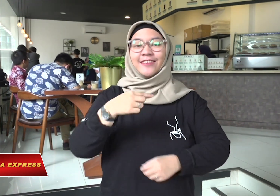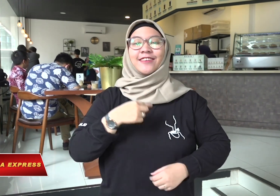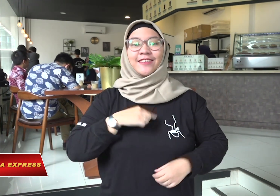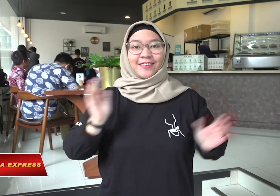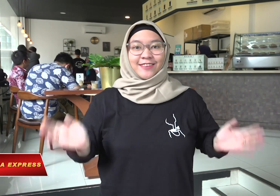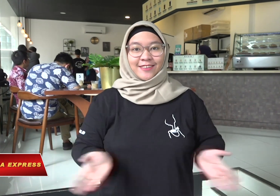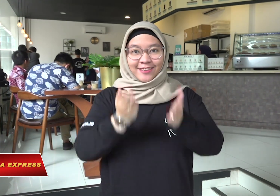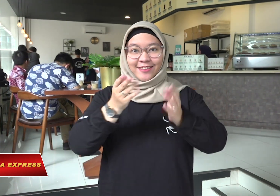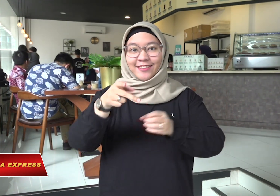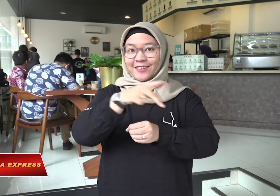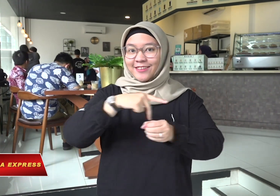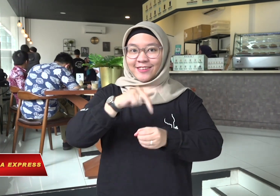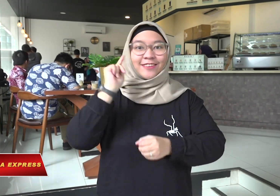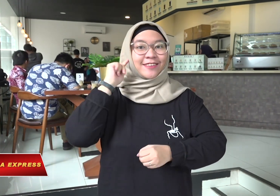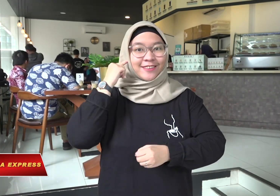Chào mừng bạn đến với Copituli.